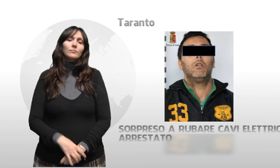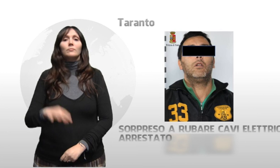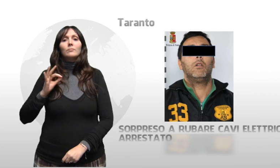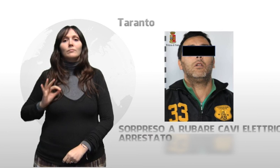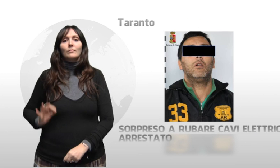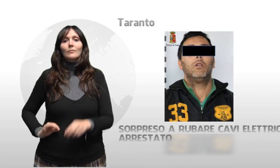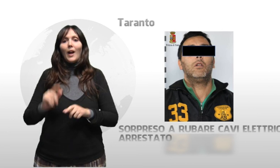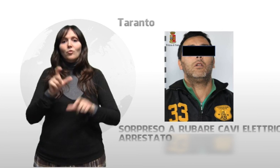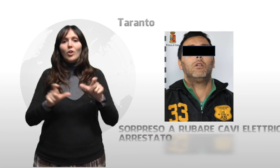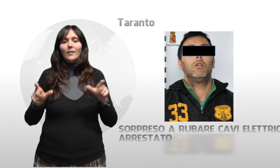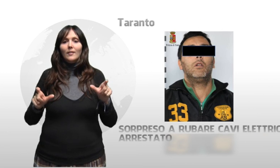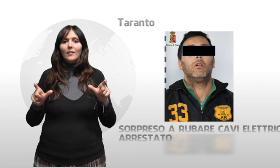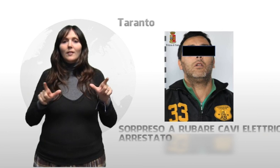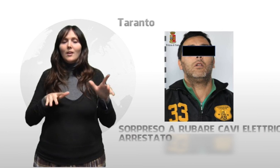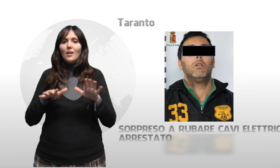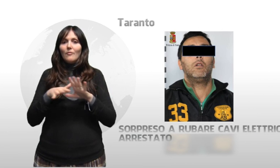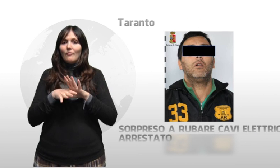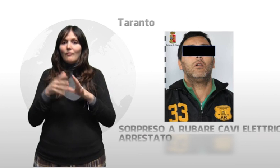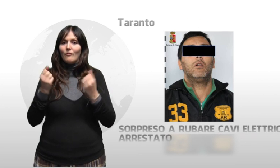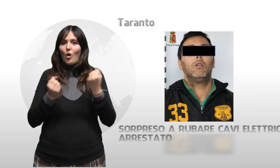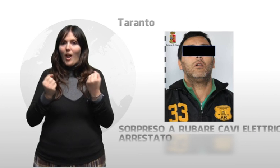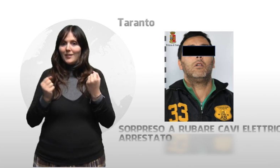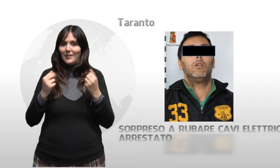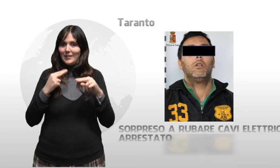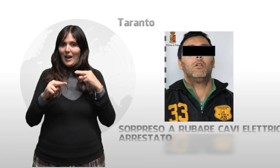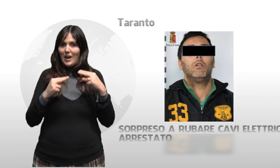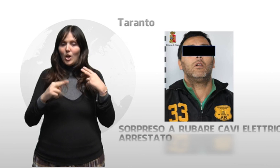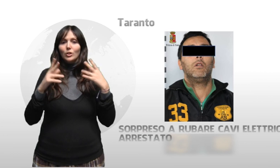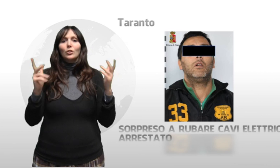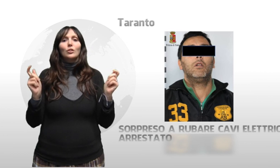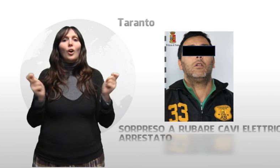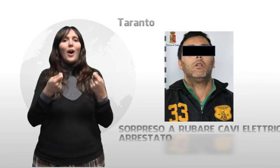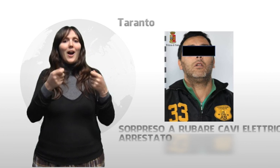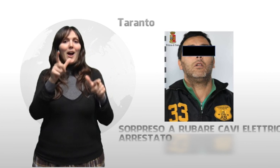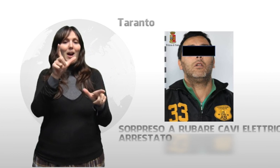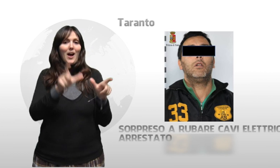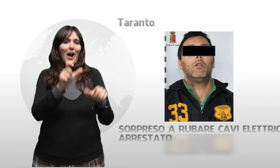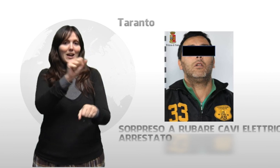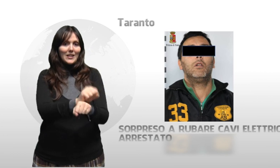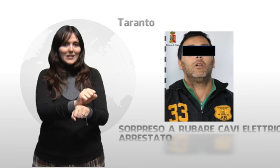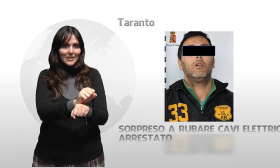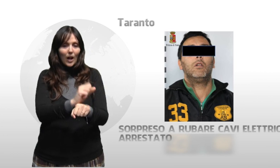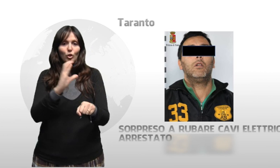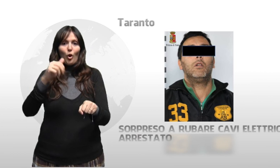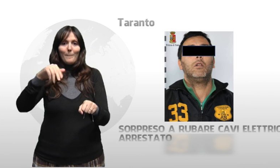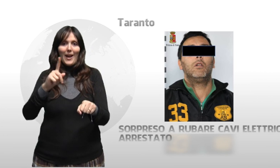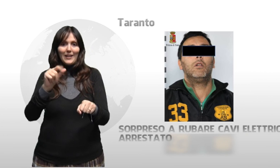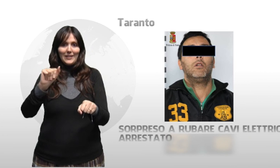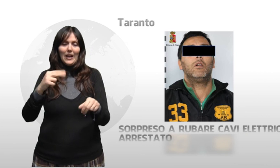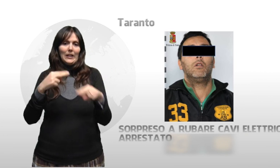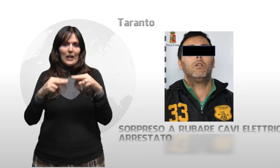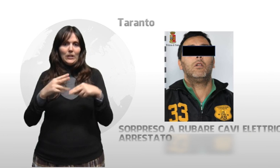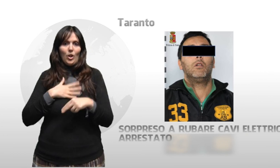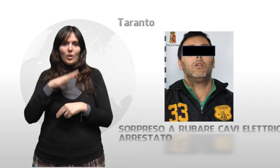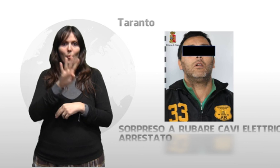Gli agenti della sezione volante della questura di Taranto hanno arrestato per furto aggravato in concorso Francesco Comegna,